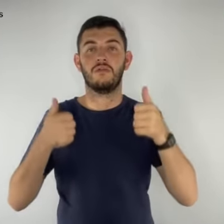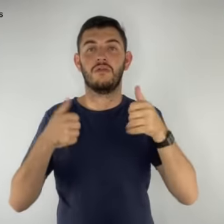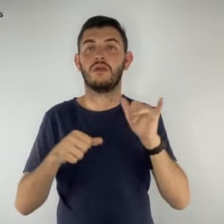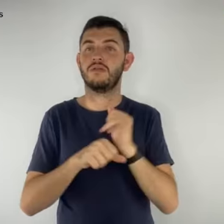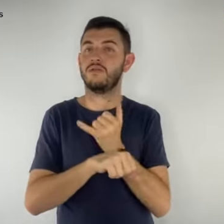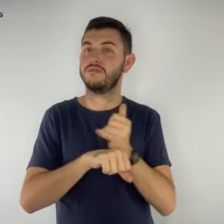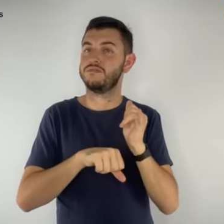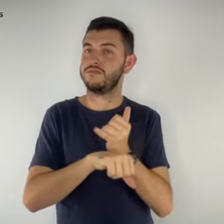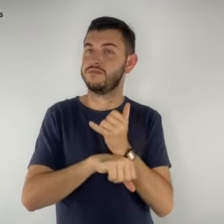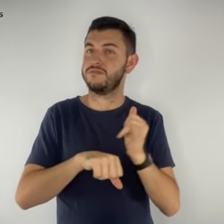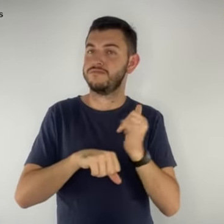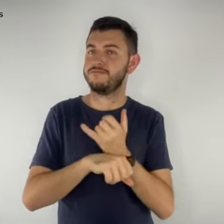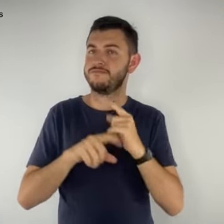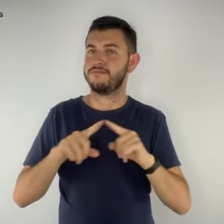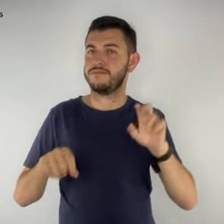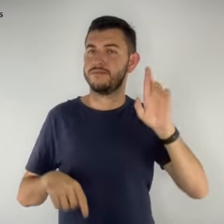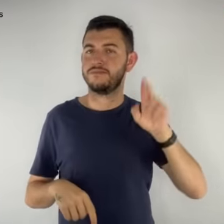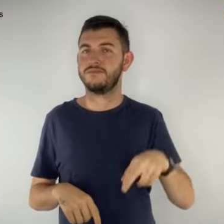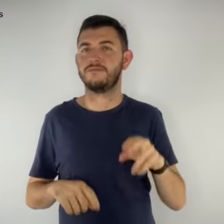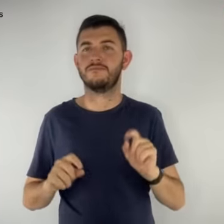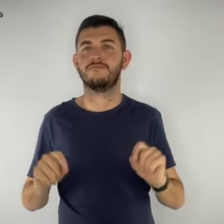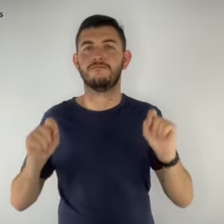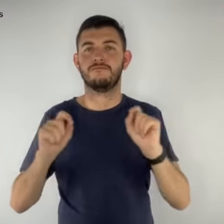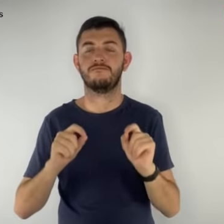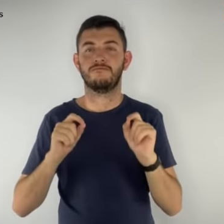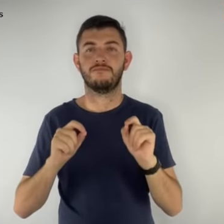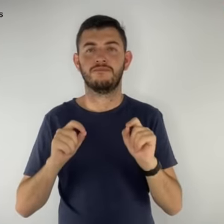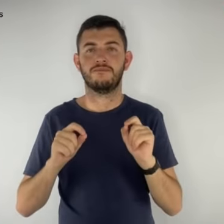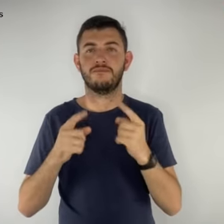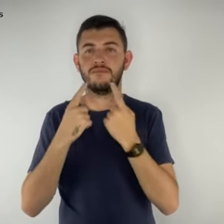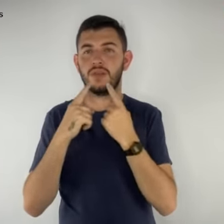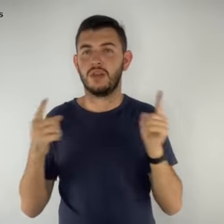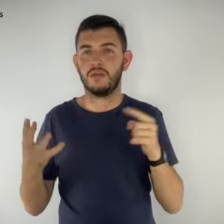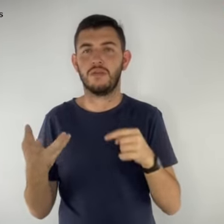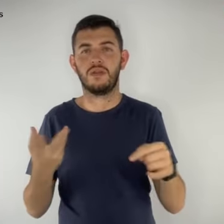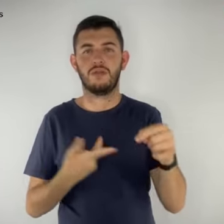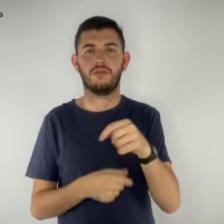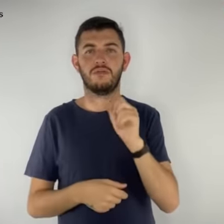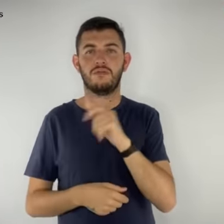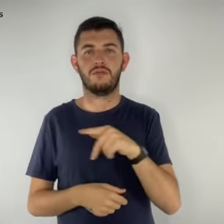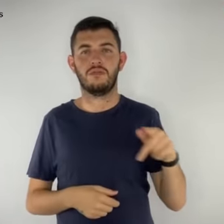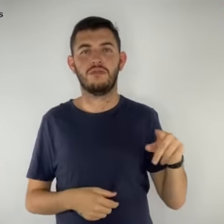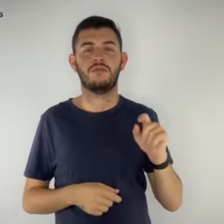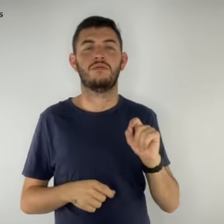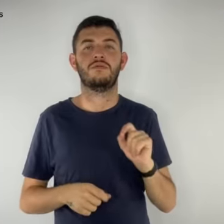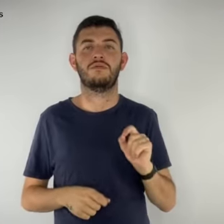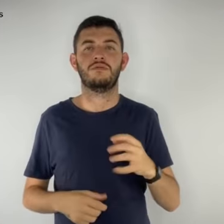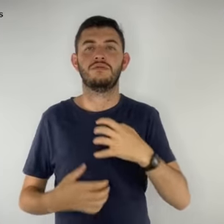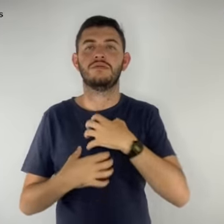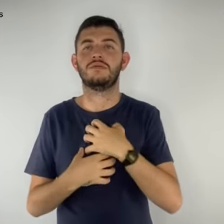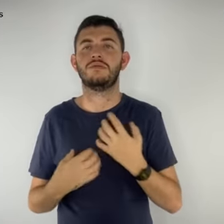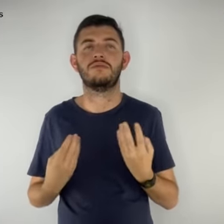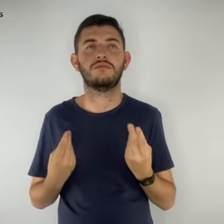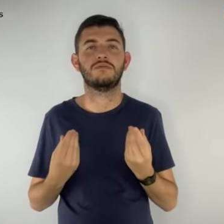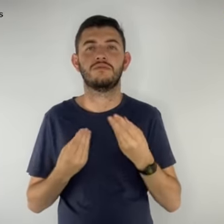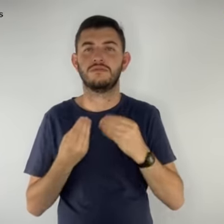negócio. Em razão de recorrentes reclamações de professores que se sentiram